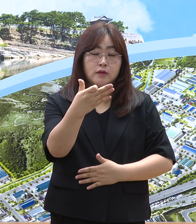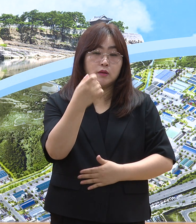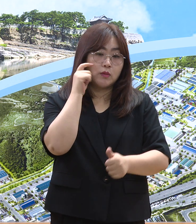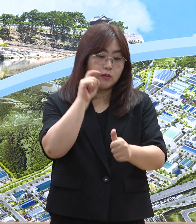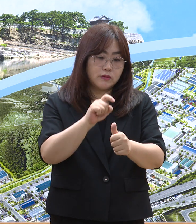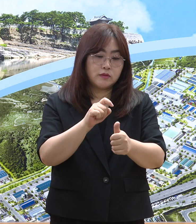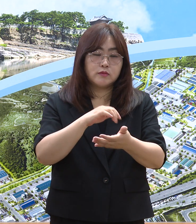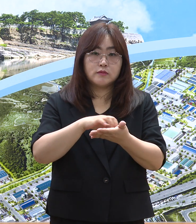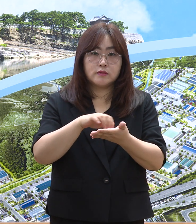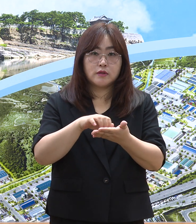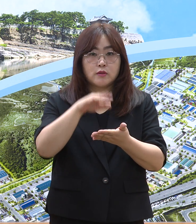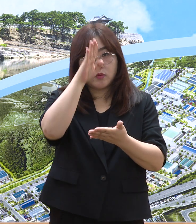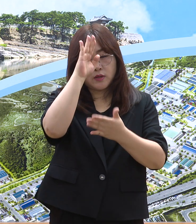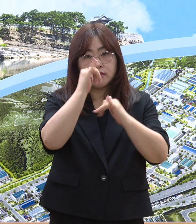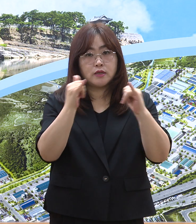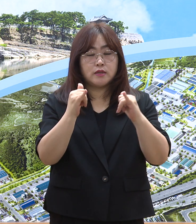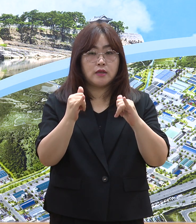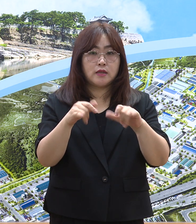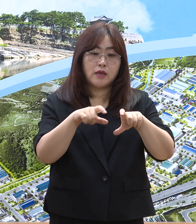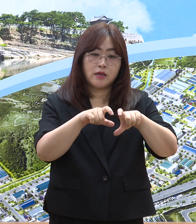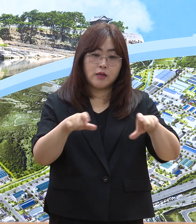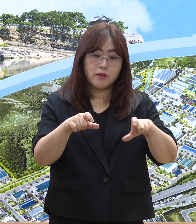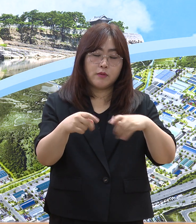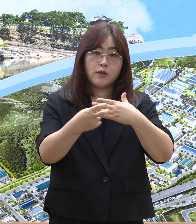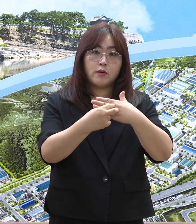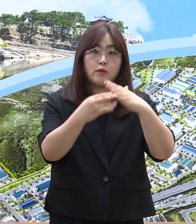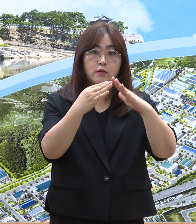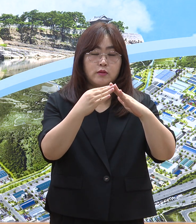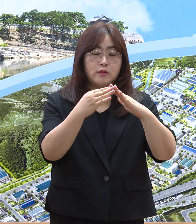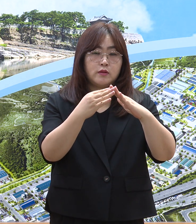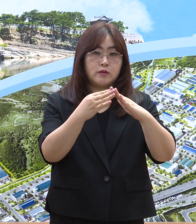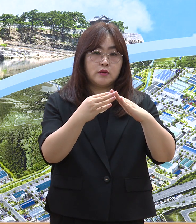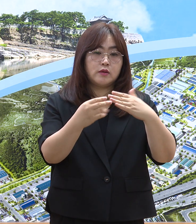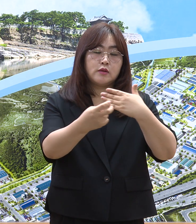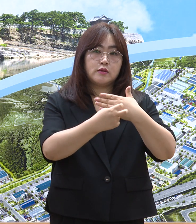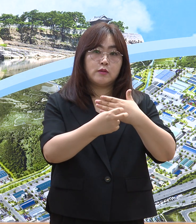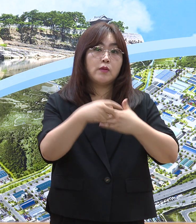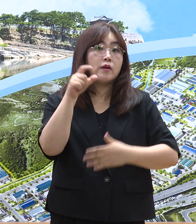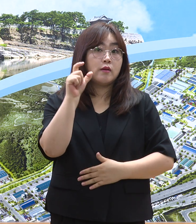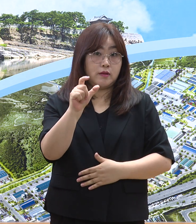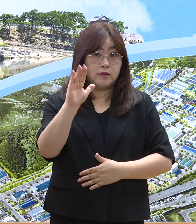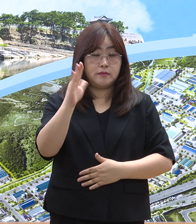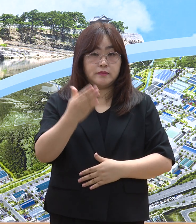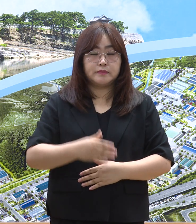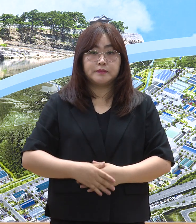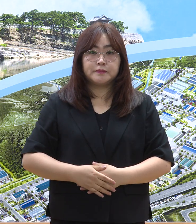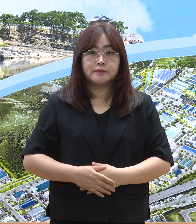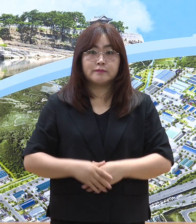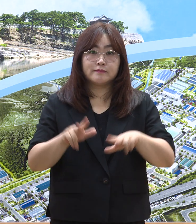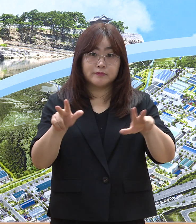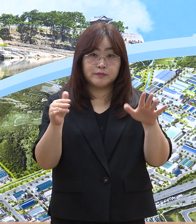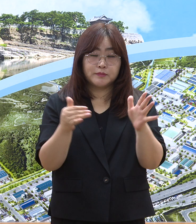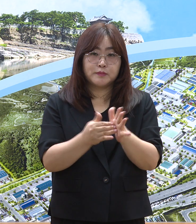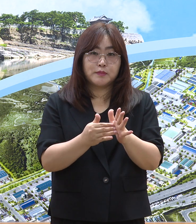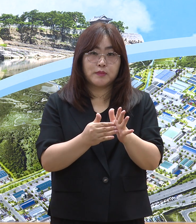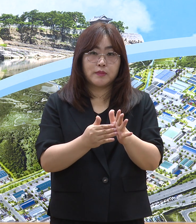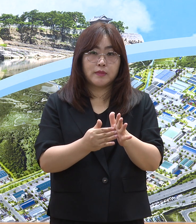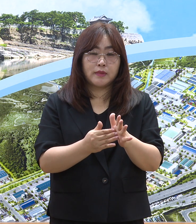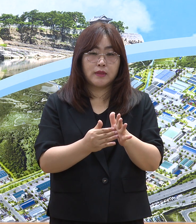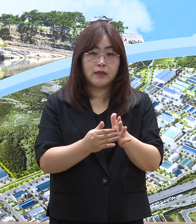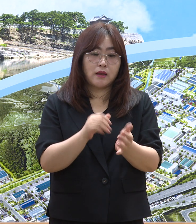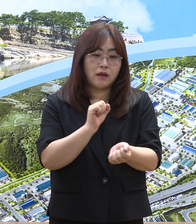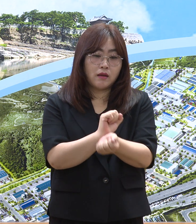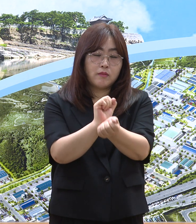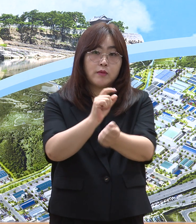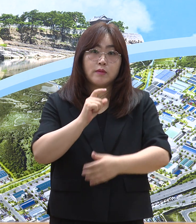환자에 대한 일반 의료체계 내 진료가 더욱 강화됩니다. 지금까지는 감염이